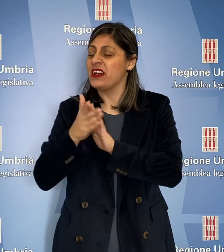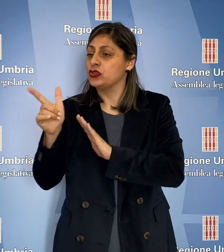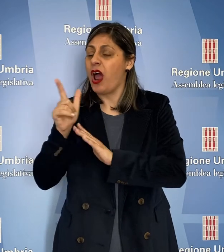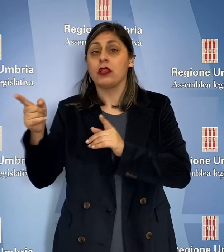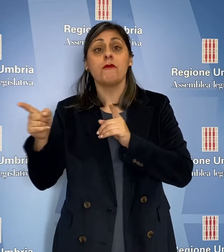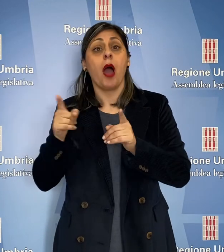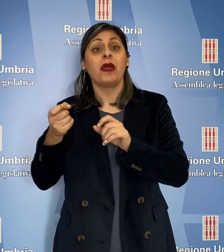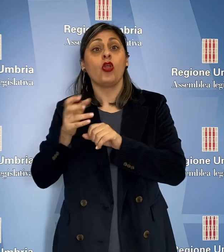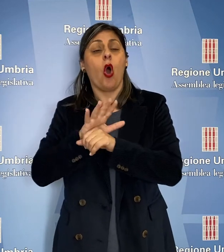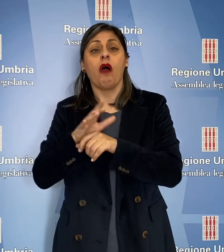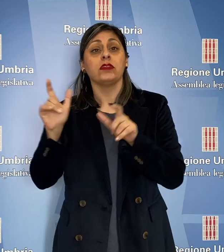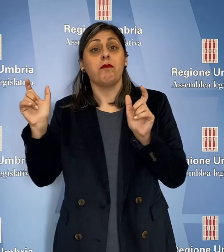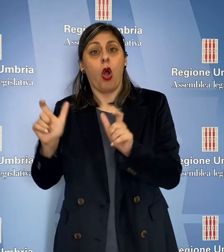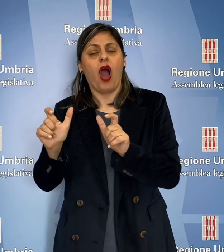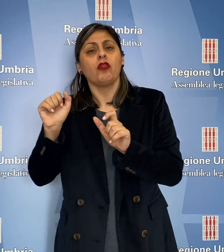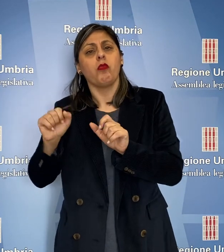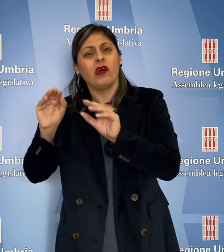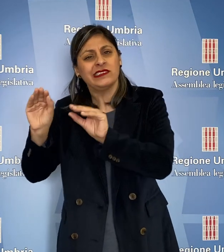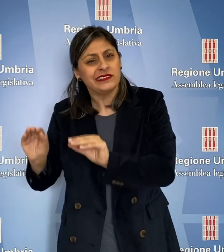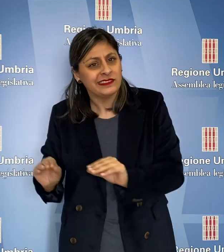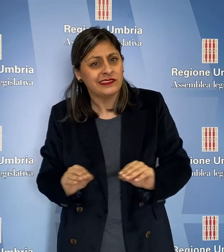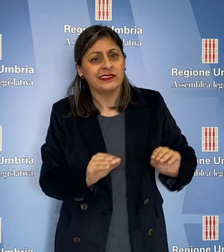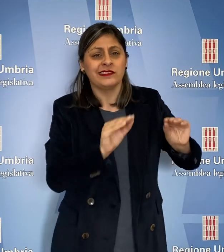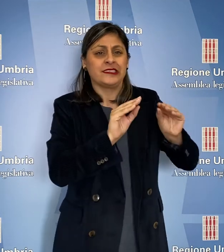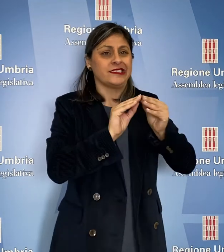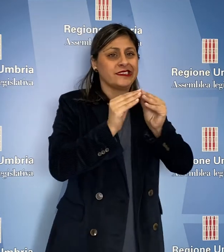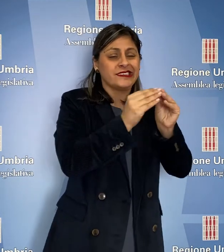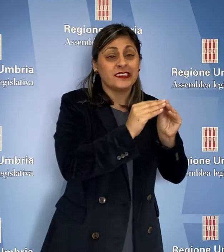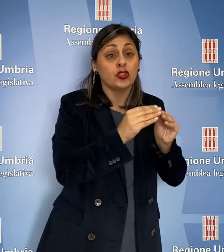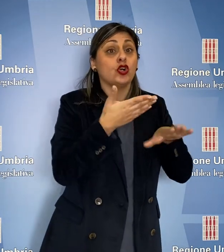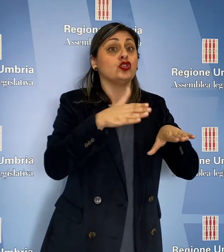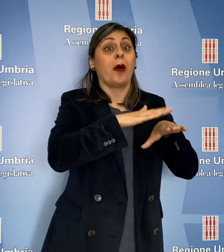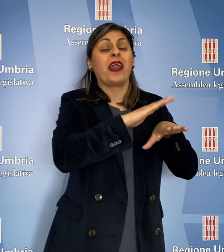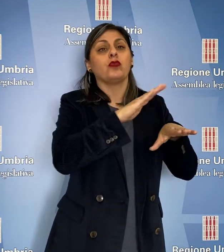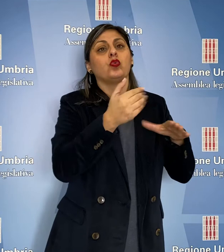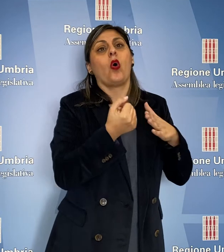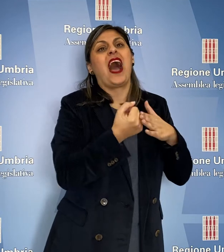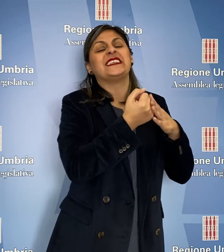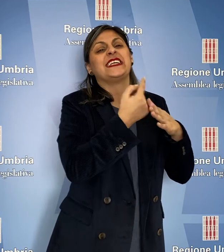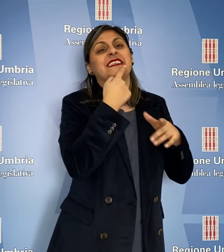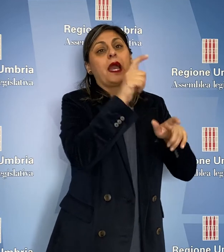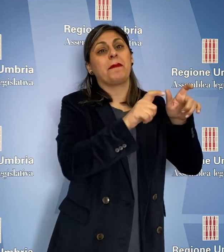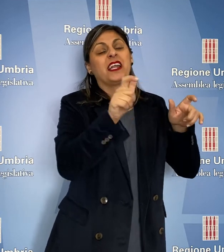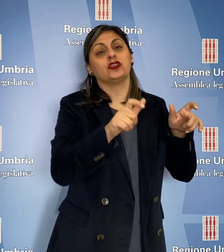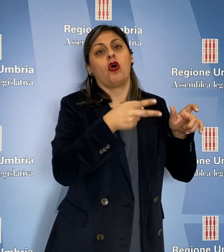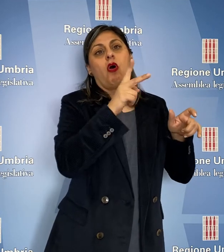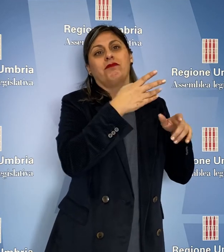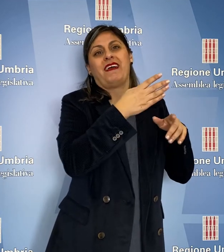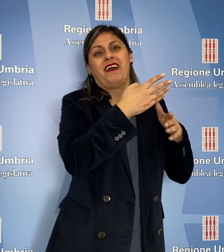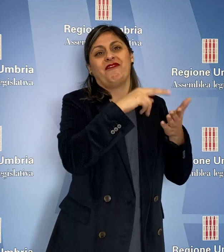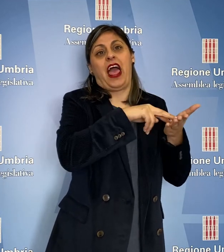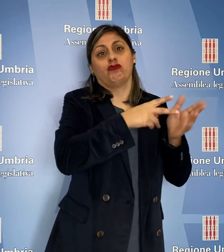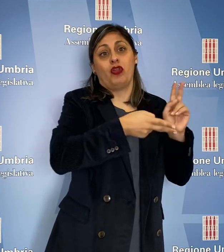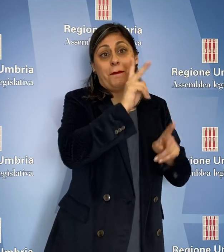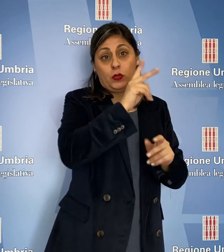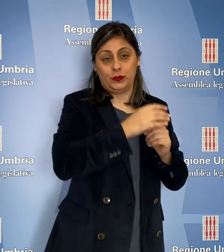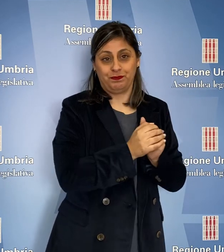Covid possono essere rimodulati soprattutto per l'assistenza alle persone più fragili. Attraverso questo documento di